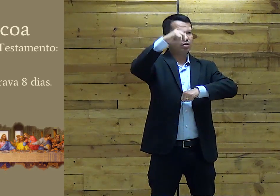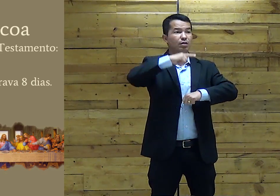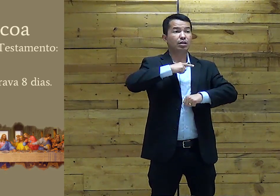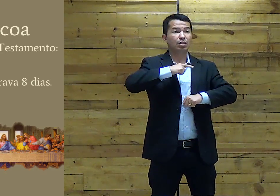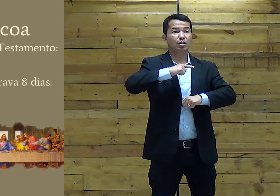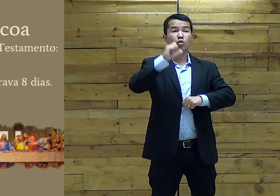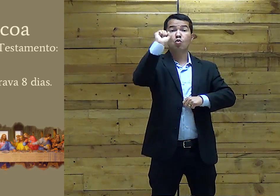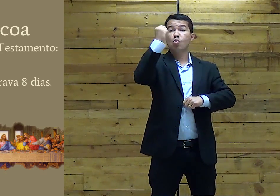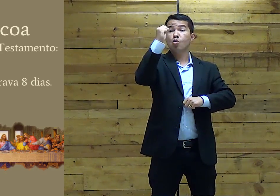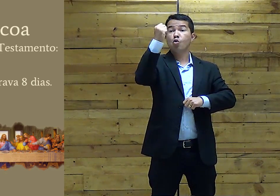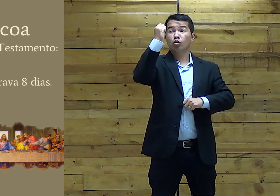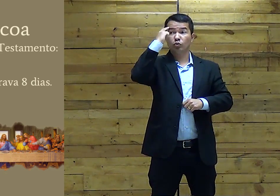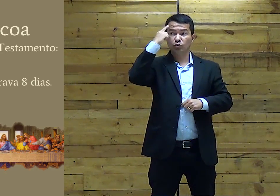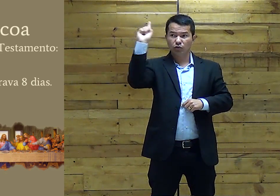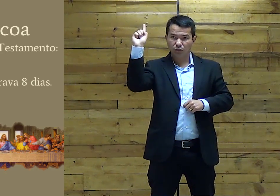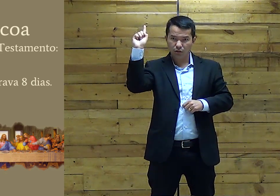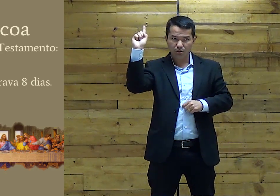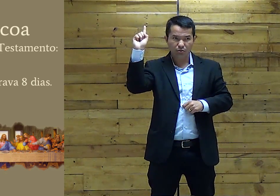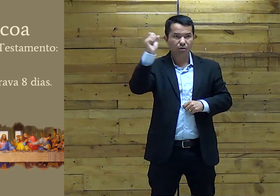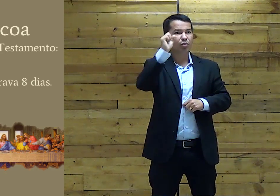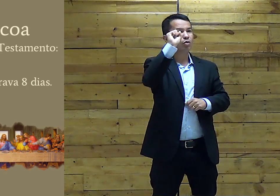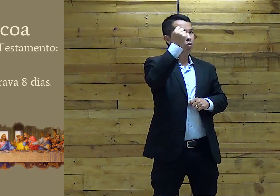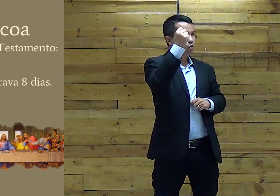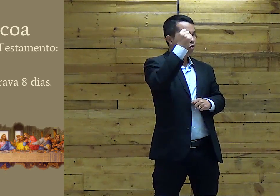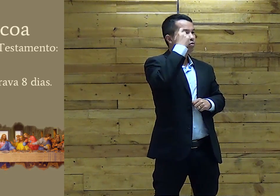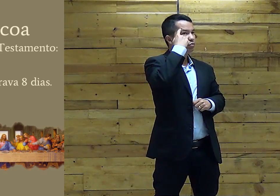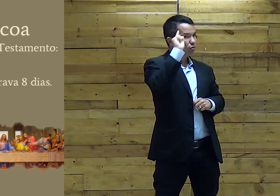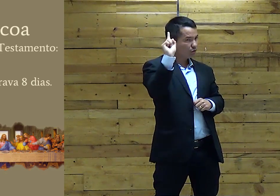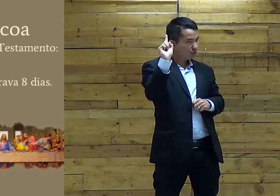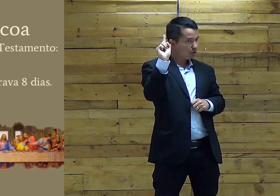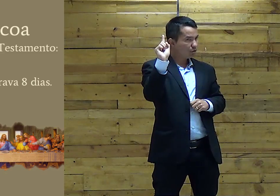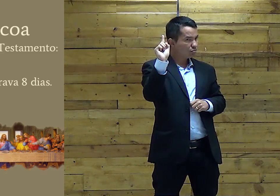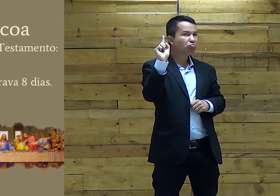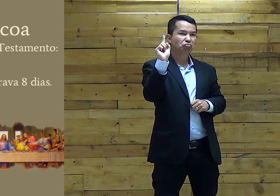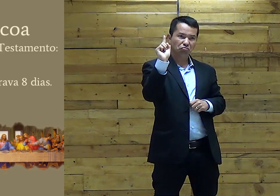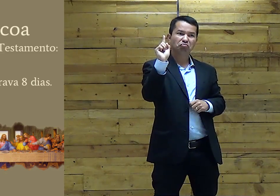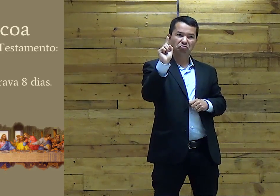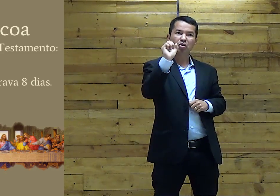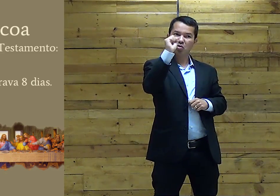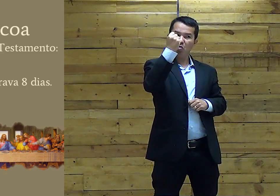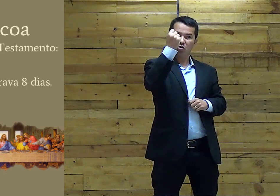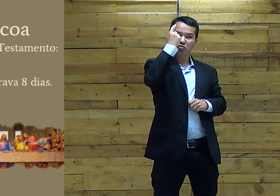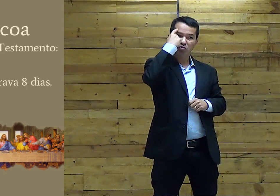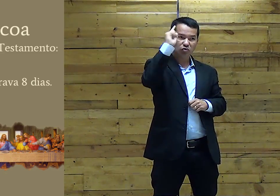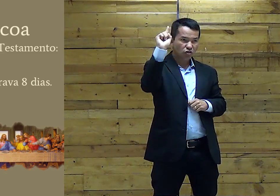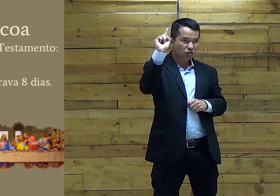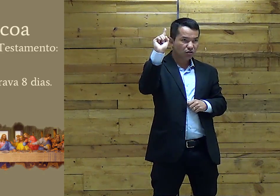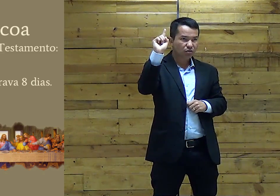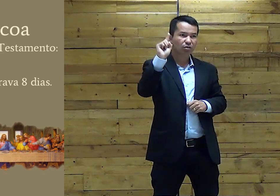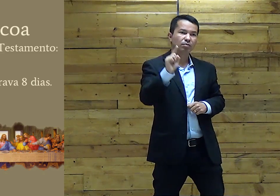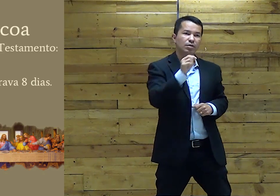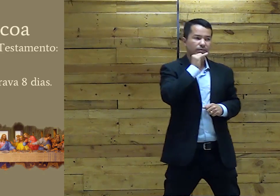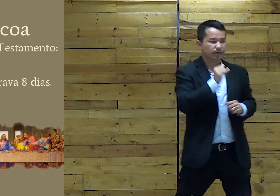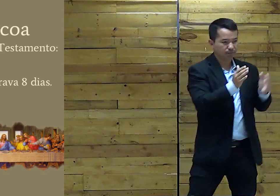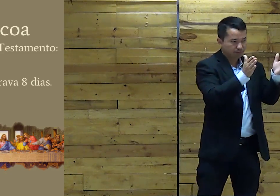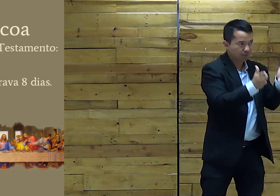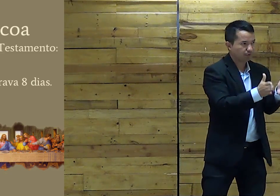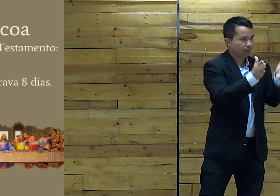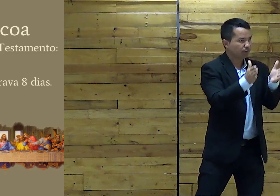A festa de Páscoa Tinha uma duração De oito dias Oito dias Durava a festa de